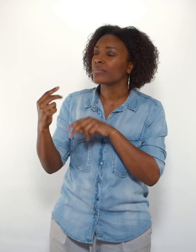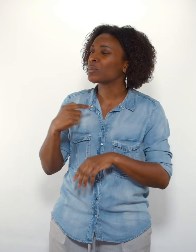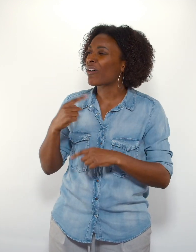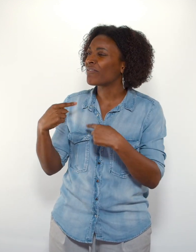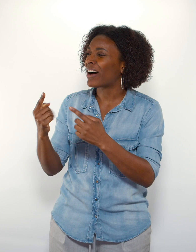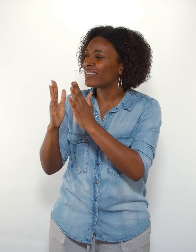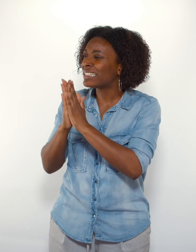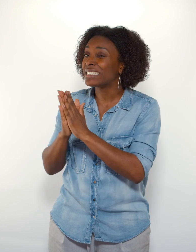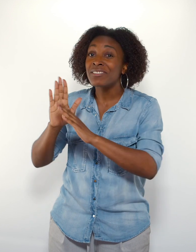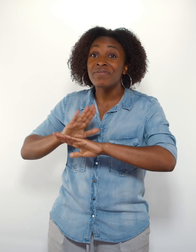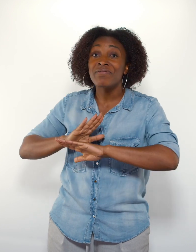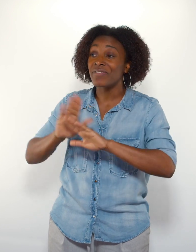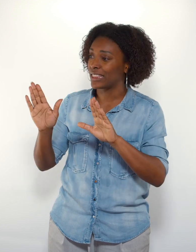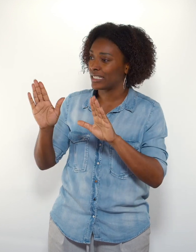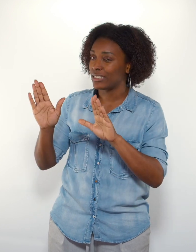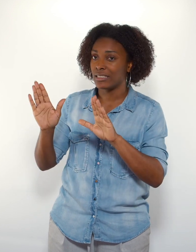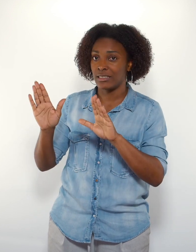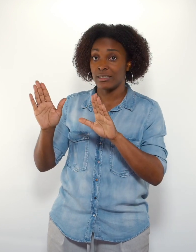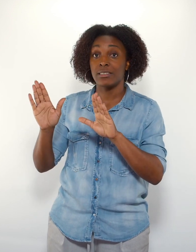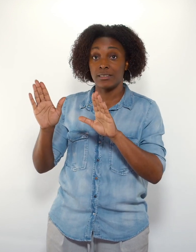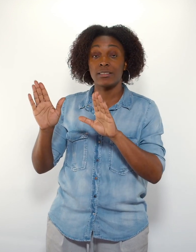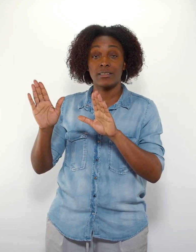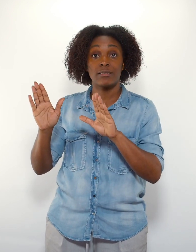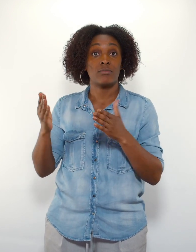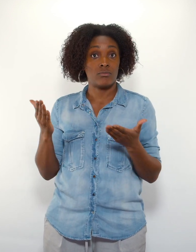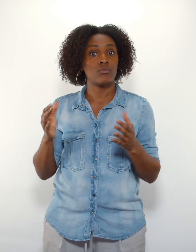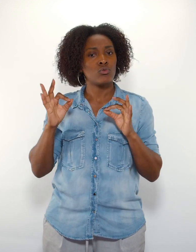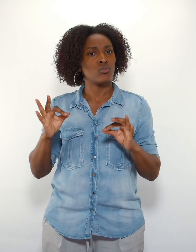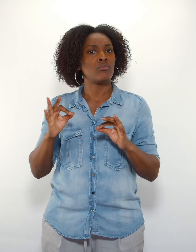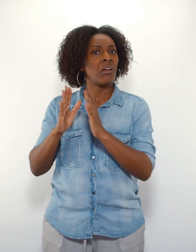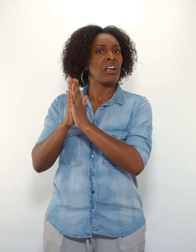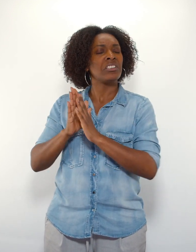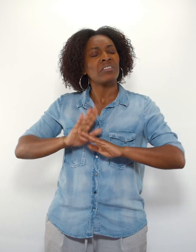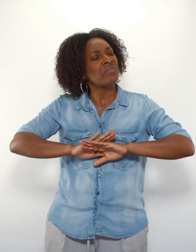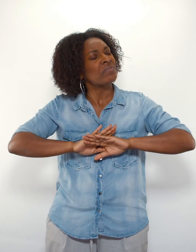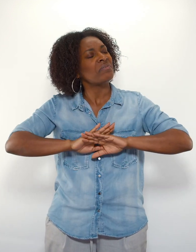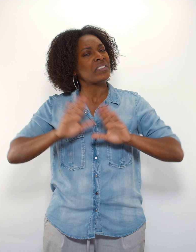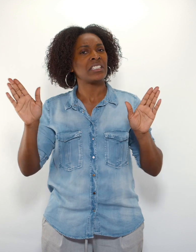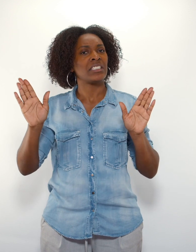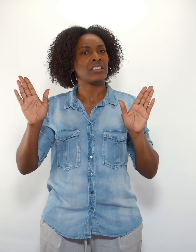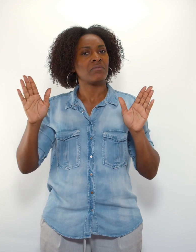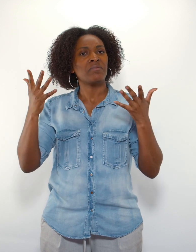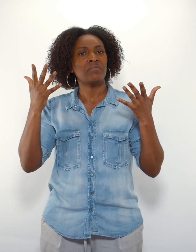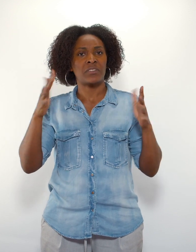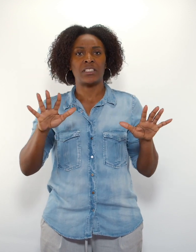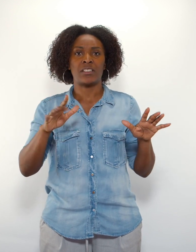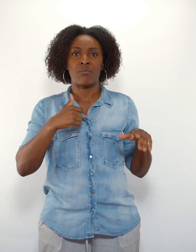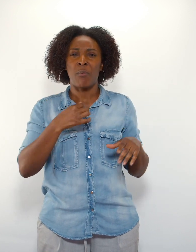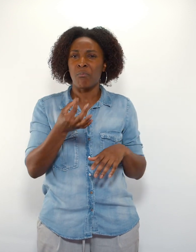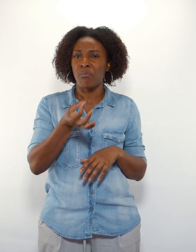je n'irai plus à l'église. Et j'ai cessé donc de fréquenter l'église. Et à ce moment-là, j'ai profité